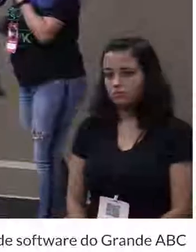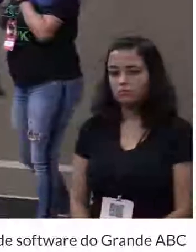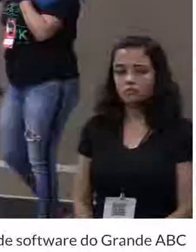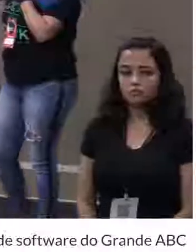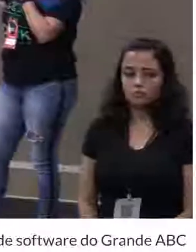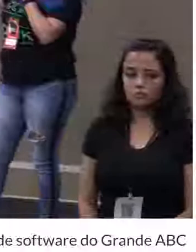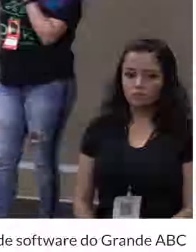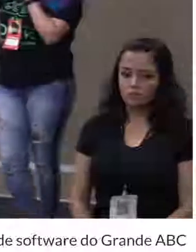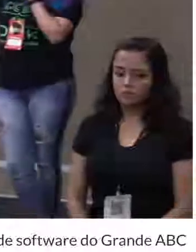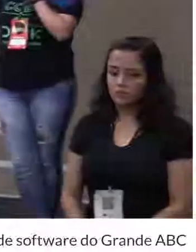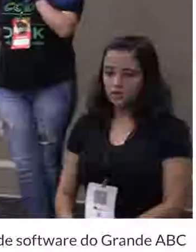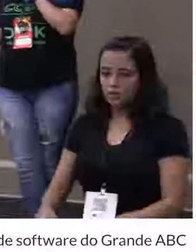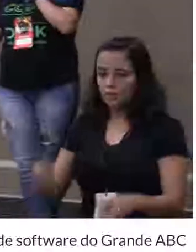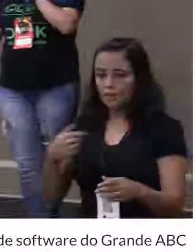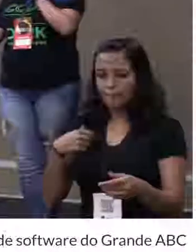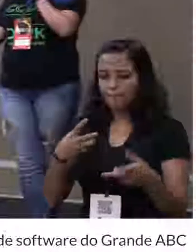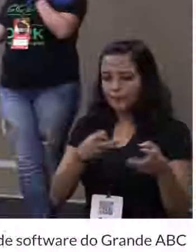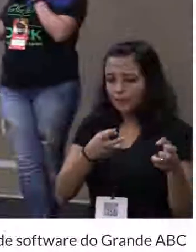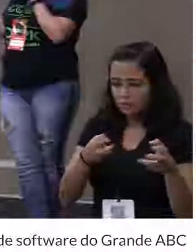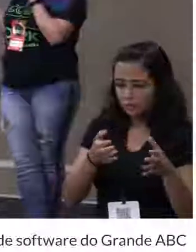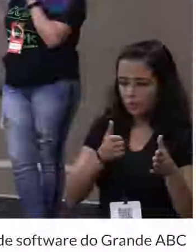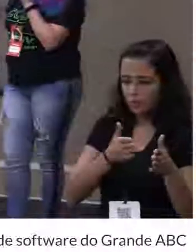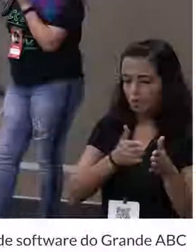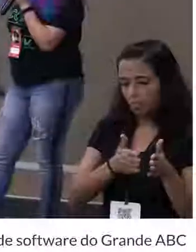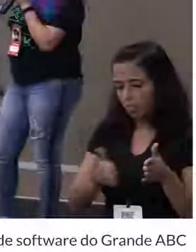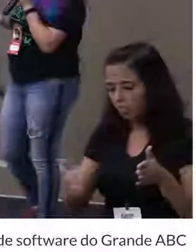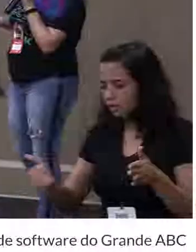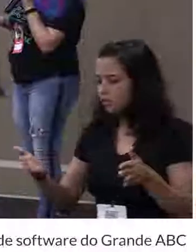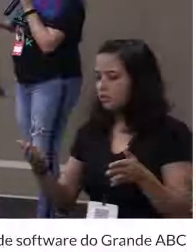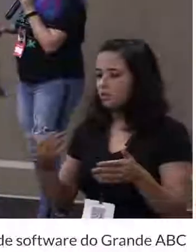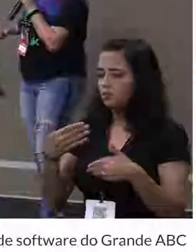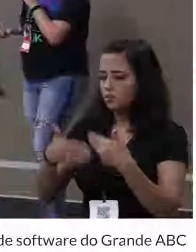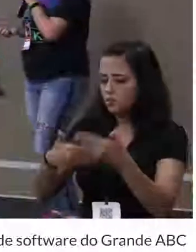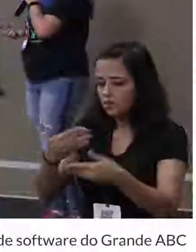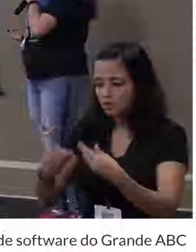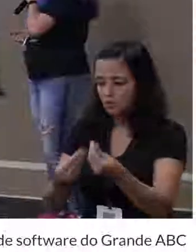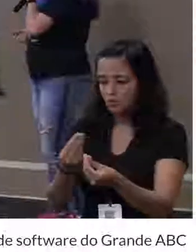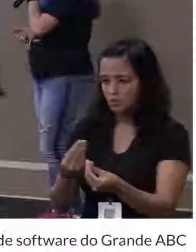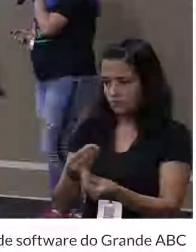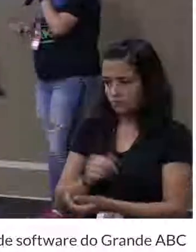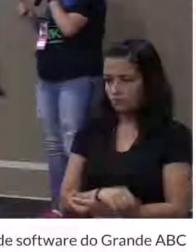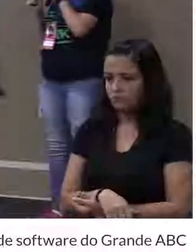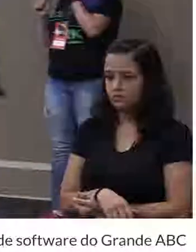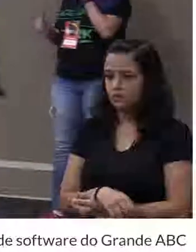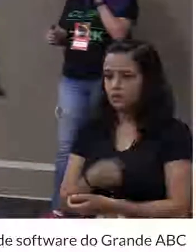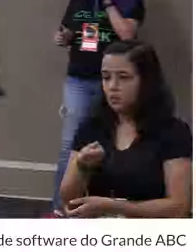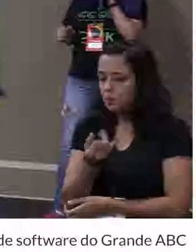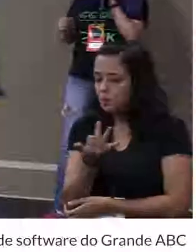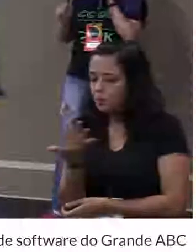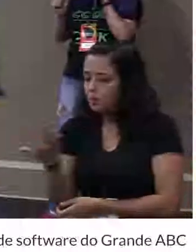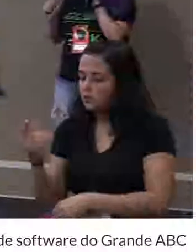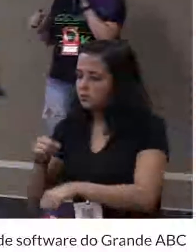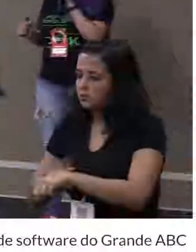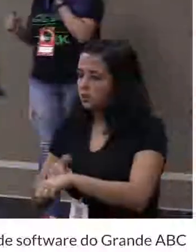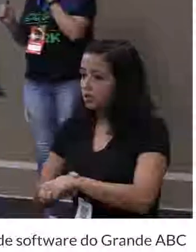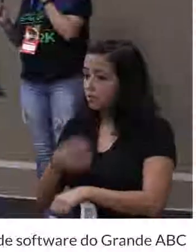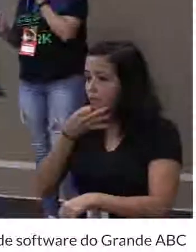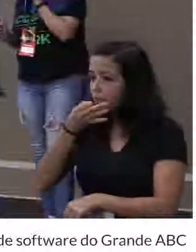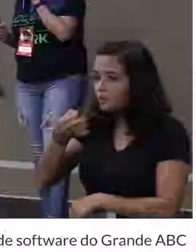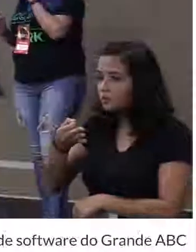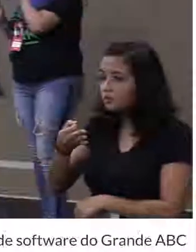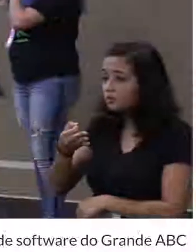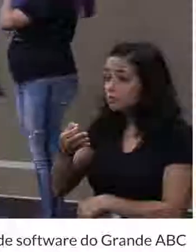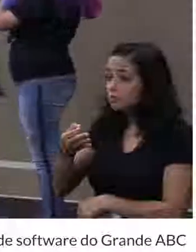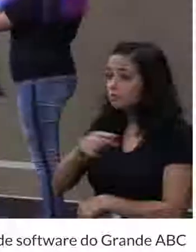vendo todo esse processo para variáveis nativas, quanto tempo vocês acham que vai